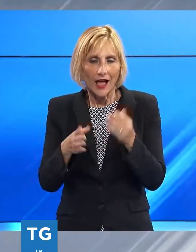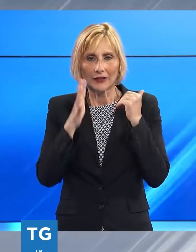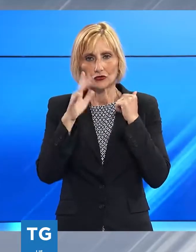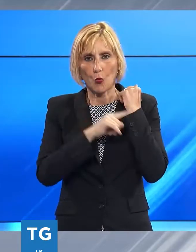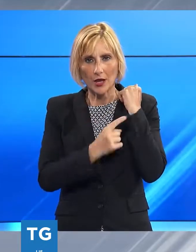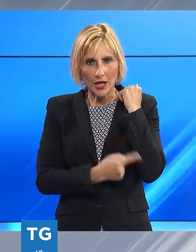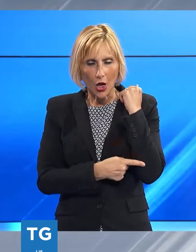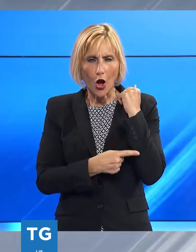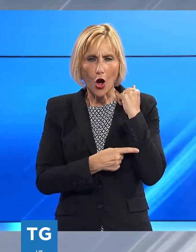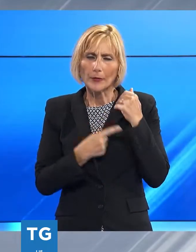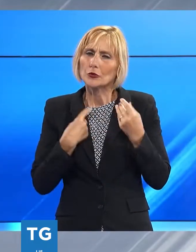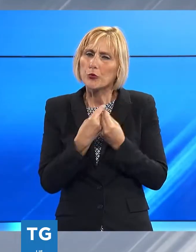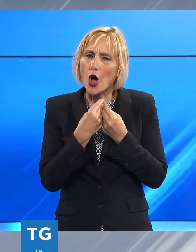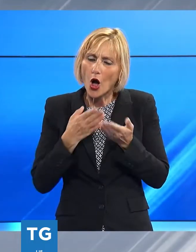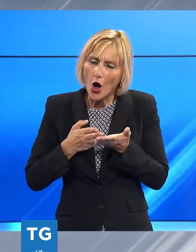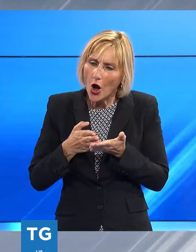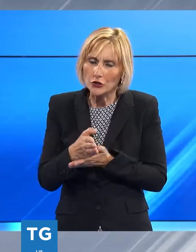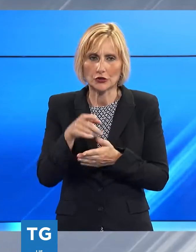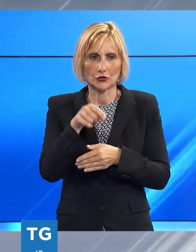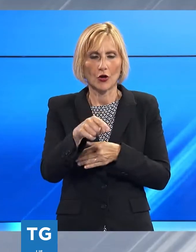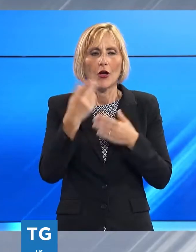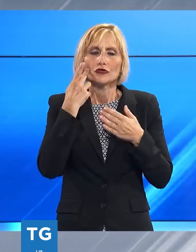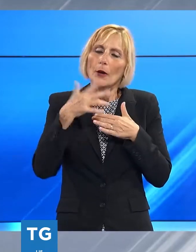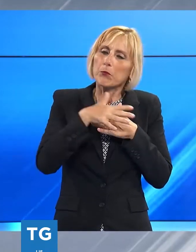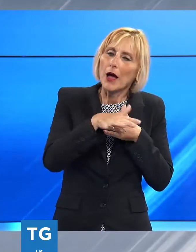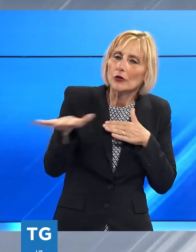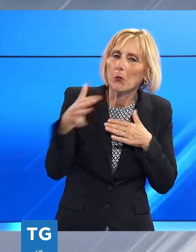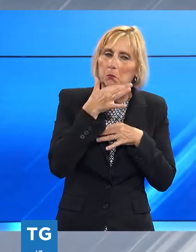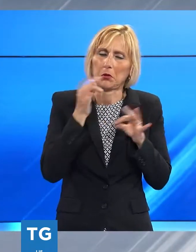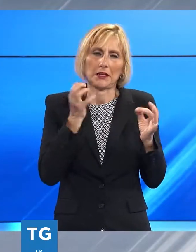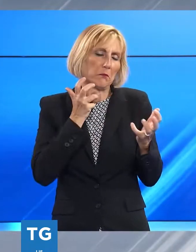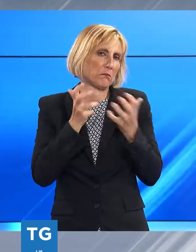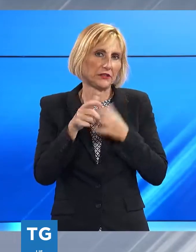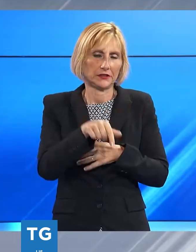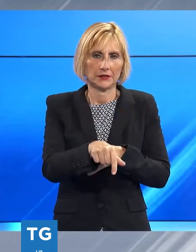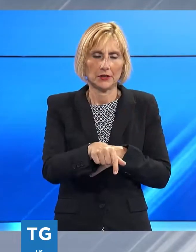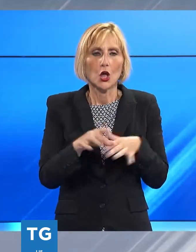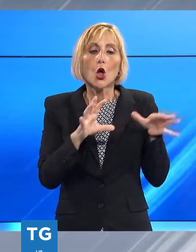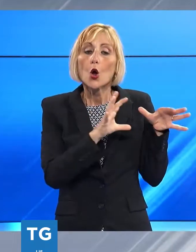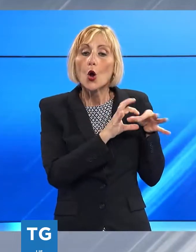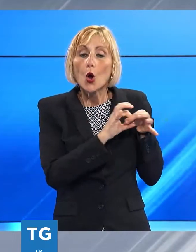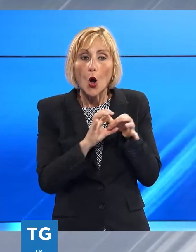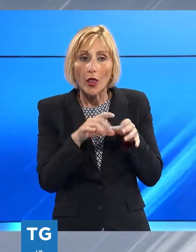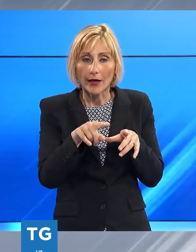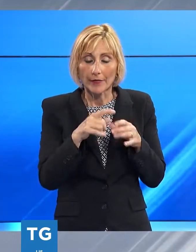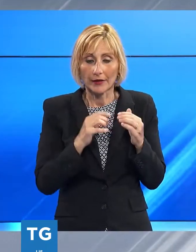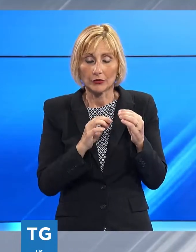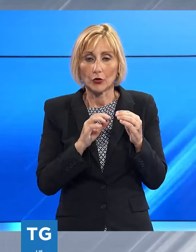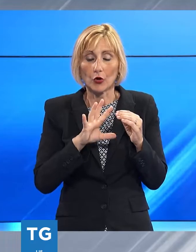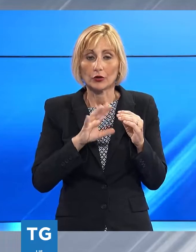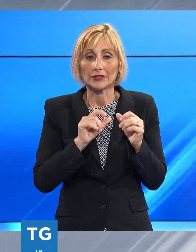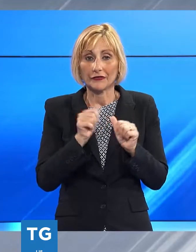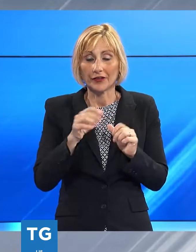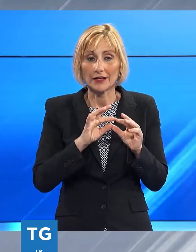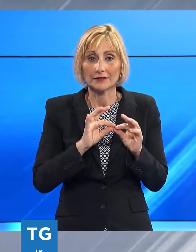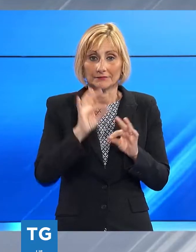immersa nel verde che ogni tanto regala panorami di rara bellezza il collegamento affronta un dislivello di circa 500 metri che collega